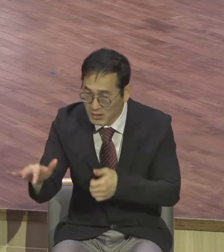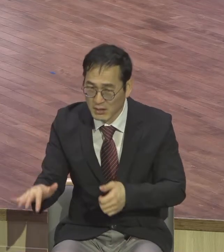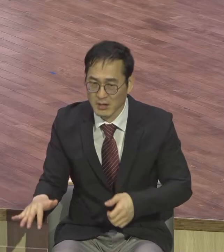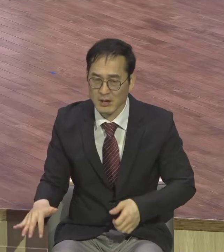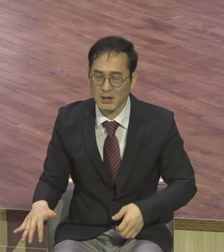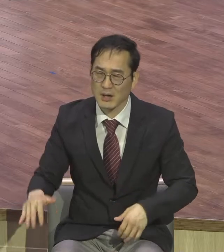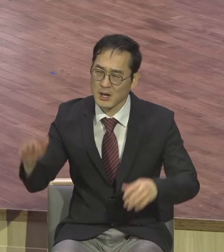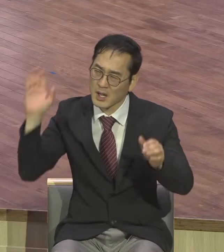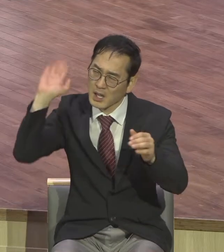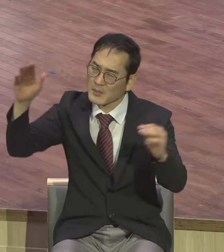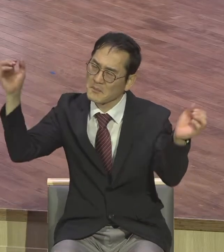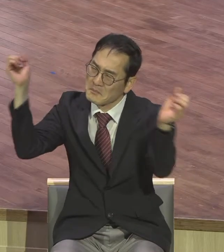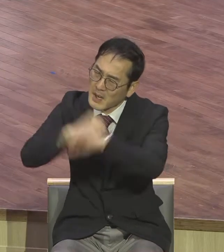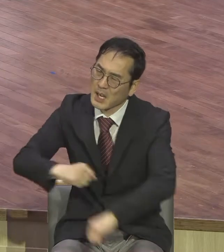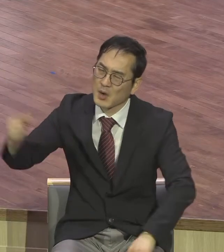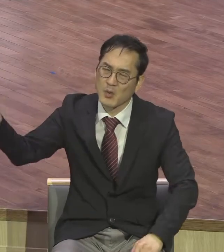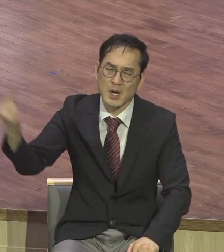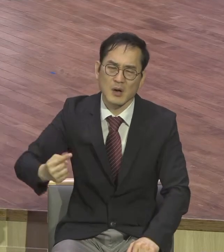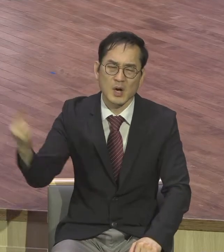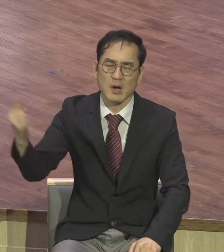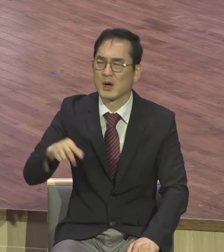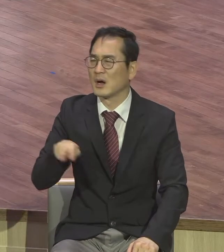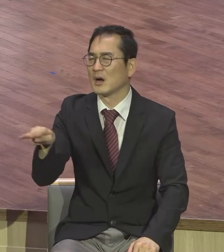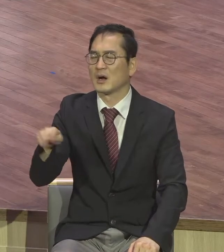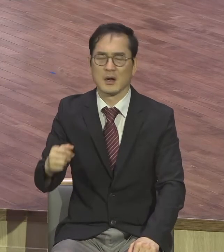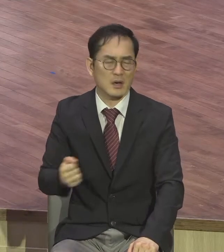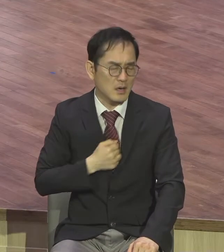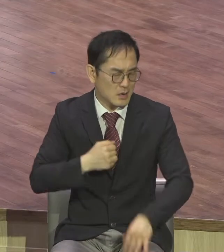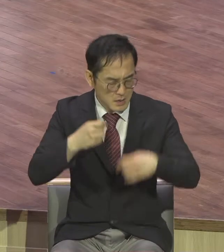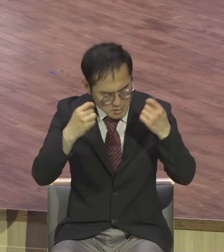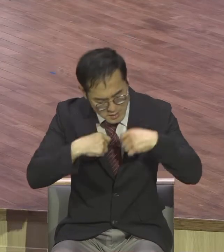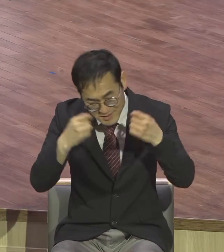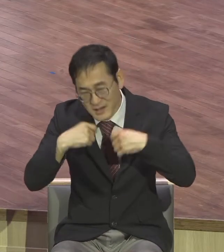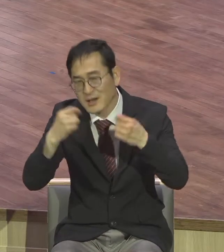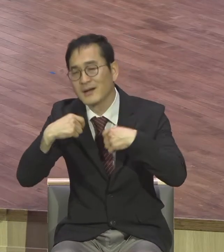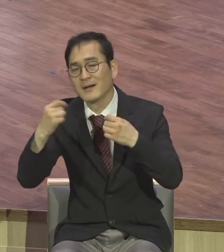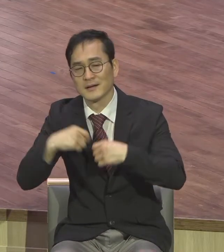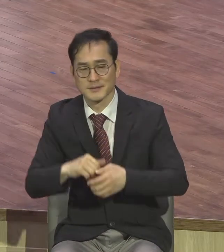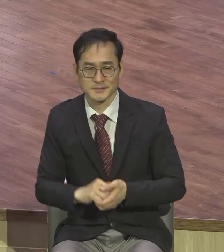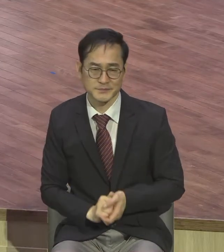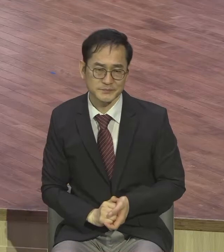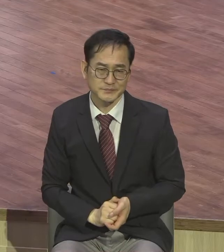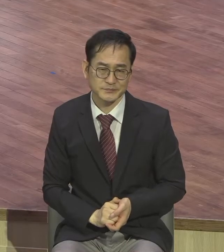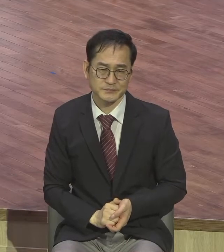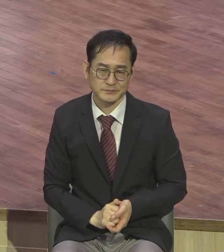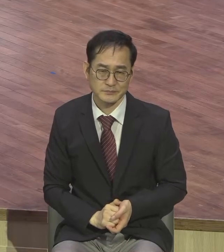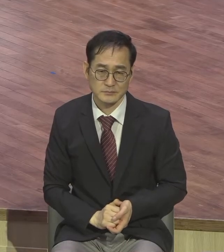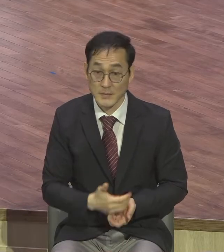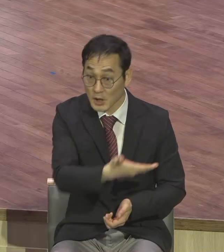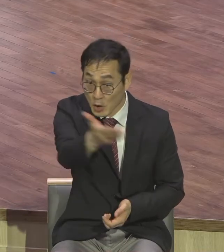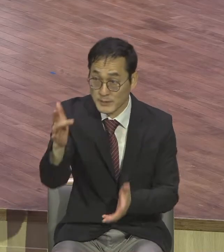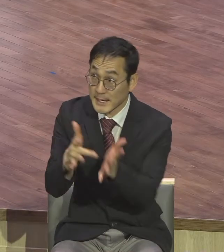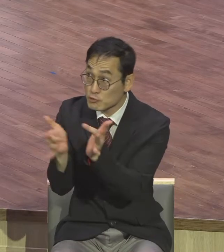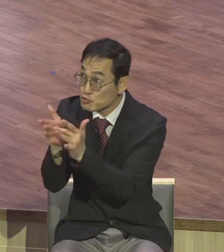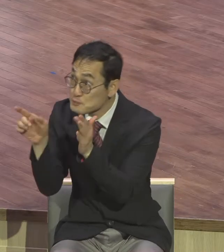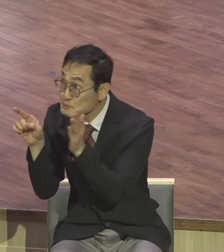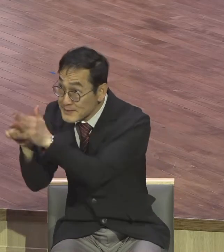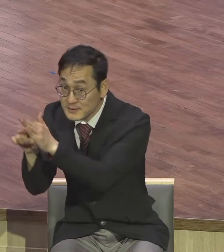고통을 당해야 되는데 예수 믿는 게 이게 얼마나 큰 축복인지 알았어요 축복이란 단어를 쓸 수가 없어요